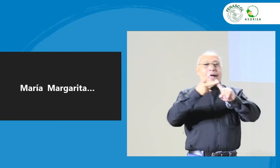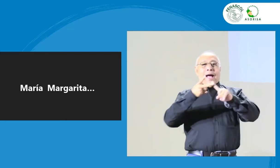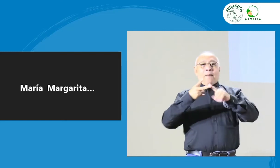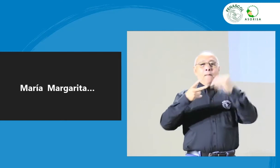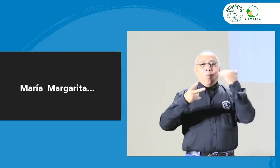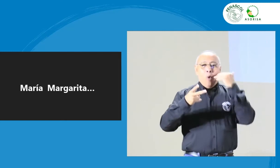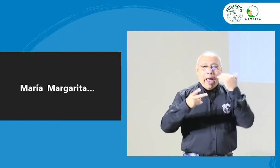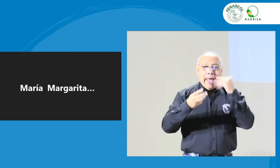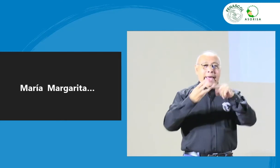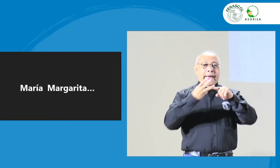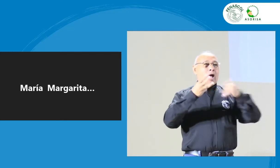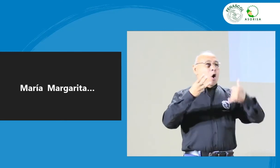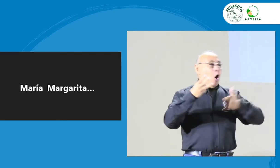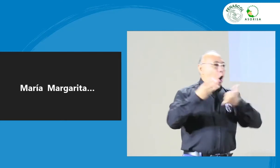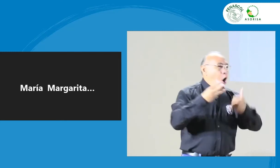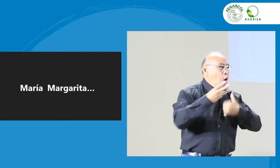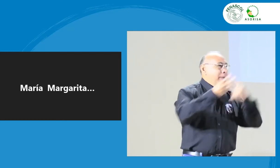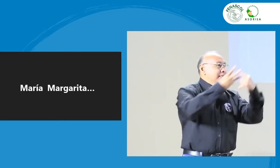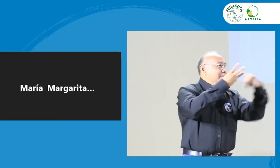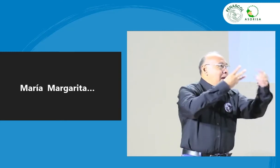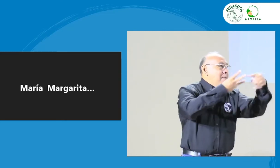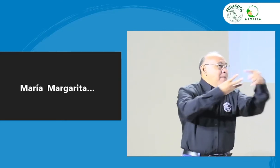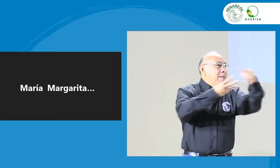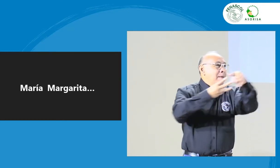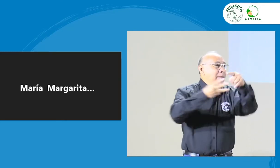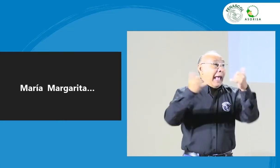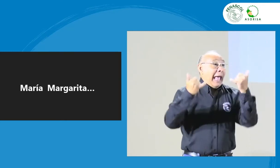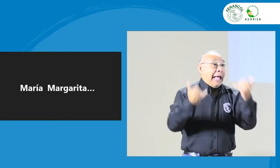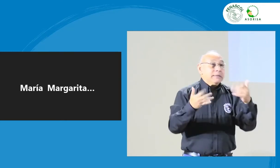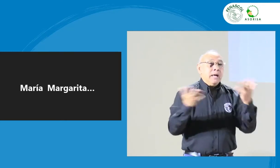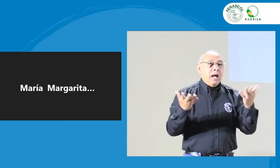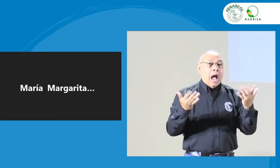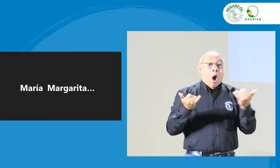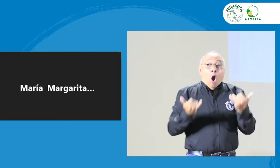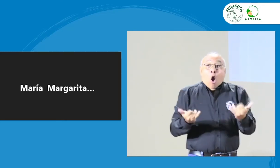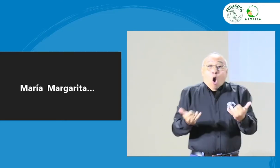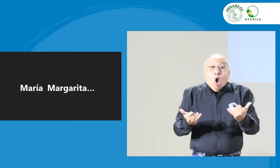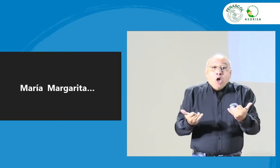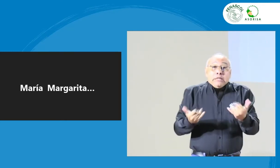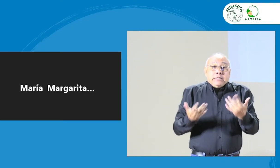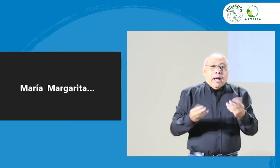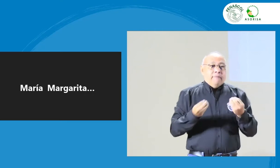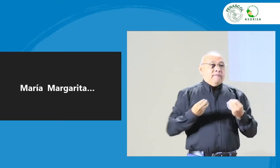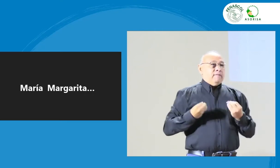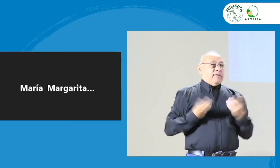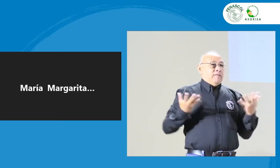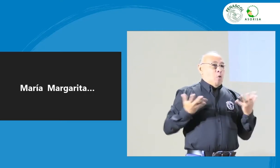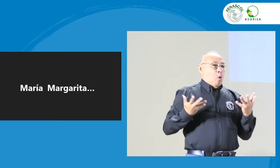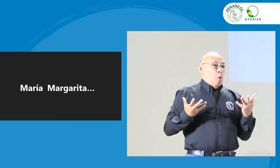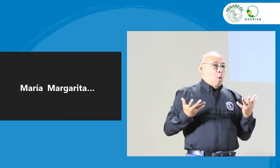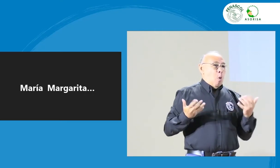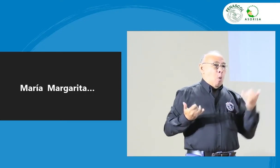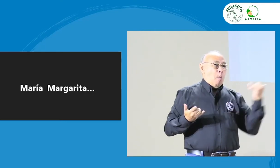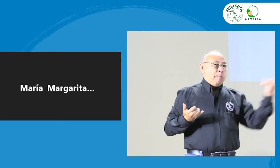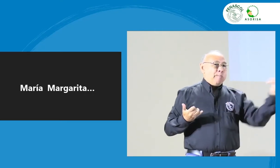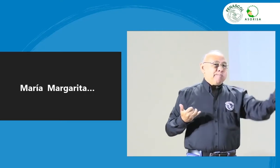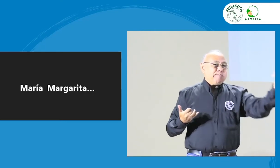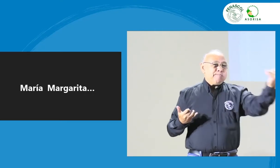presentadores, vamos a abordar el código de ética, de mujeres, juventudes. Y, ahorita,